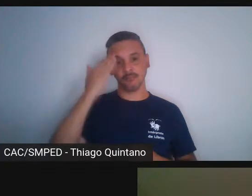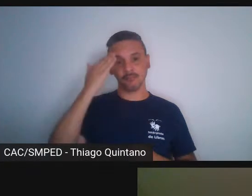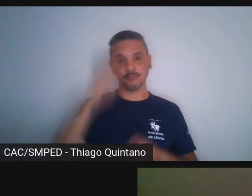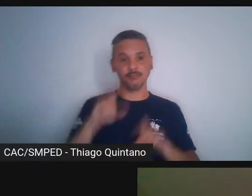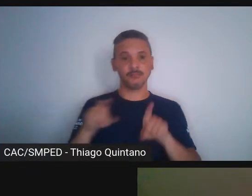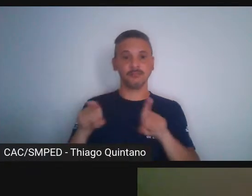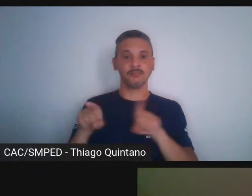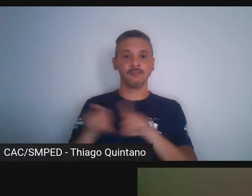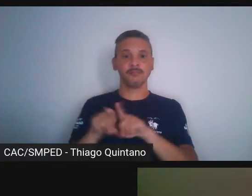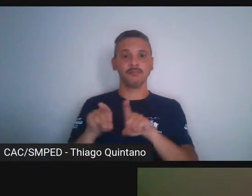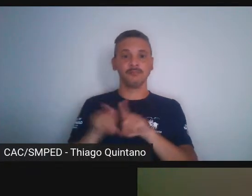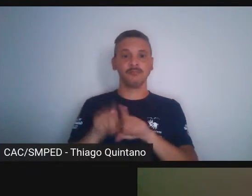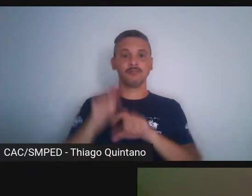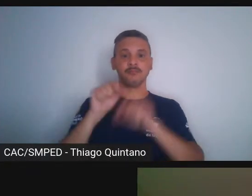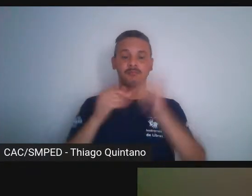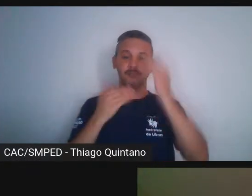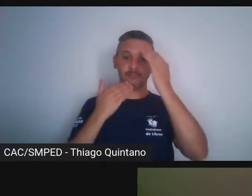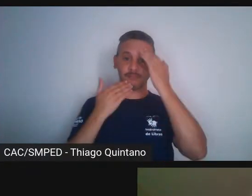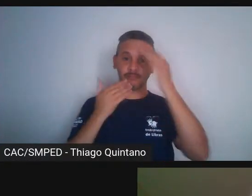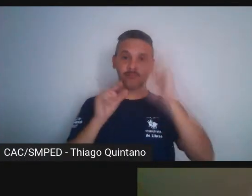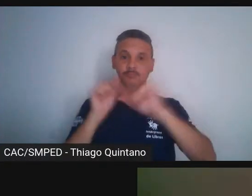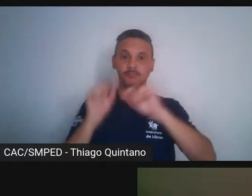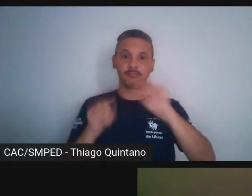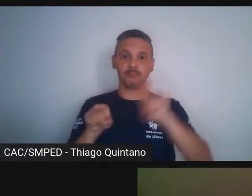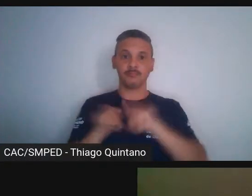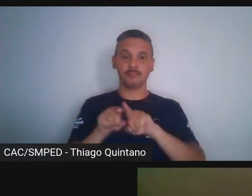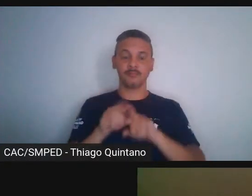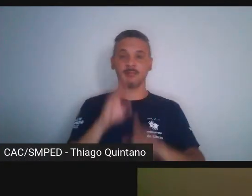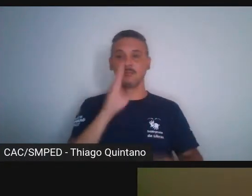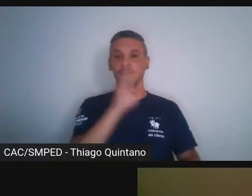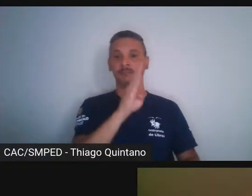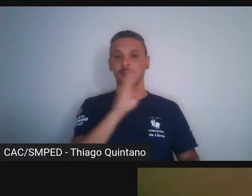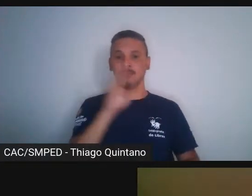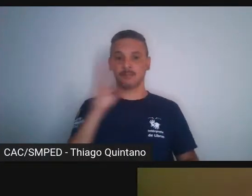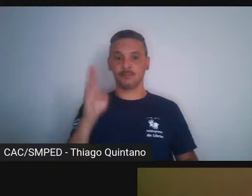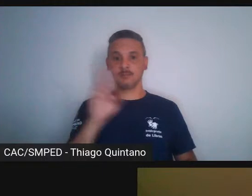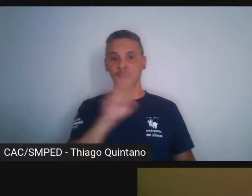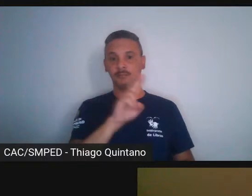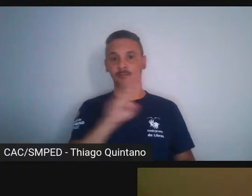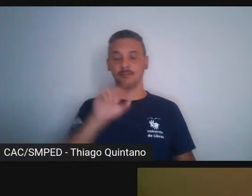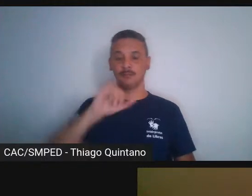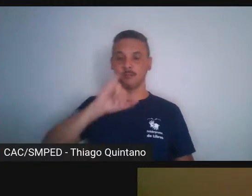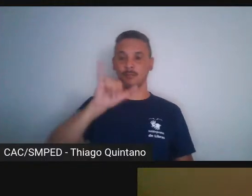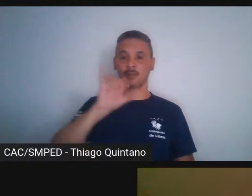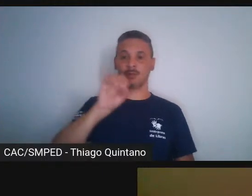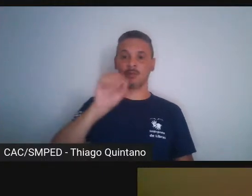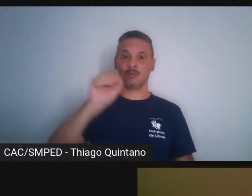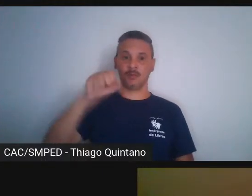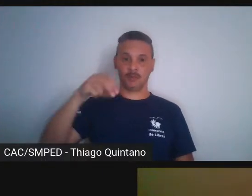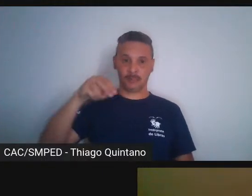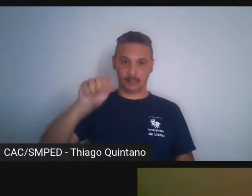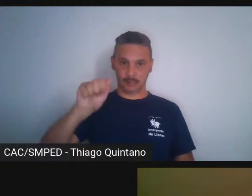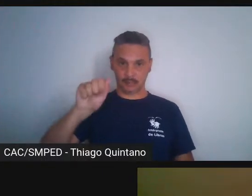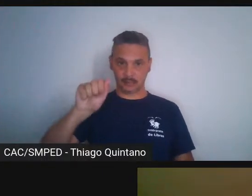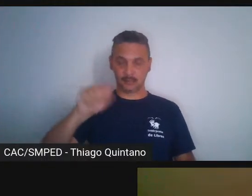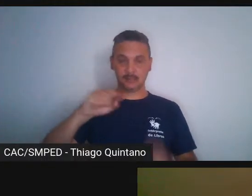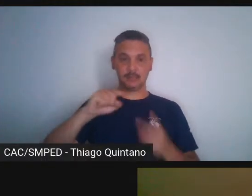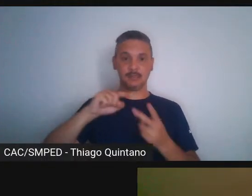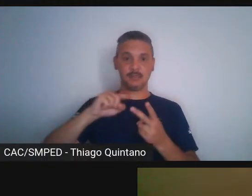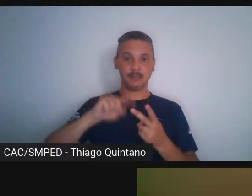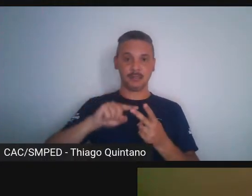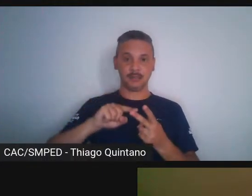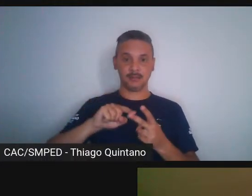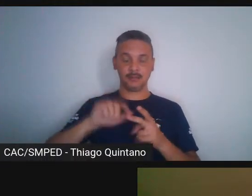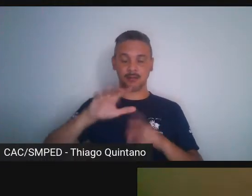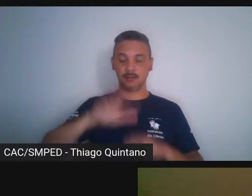fazer um agradecimento à bibliotecária Joana Dark e à sessão de raros da